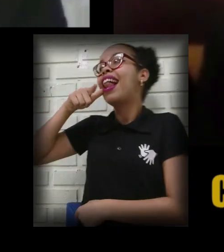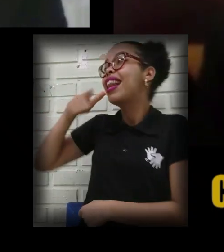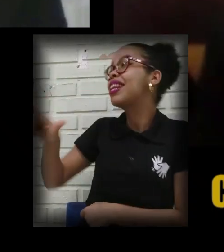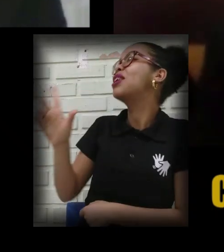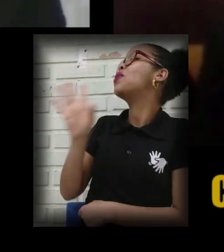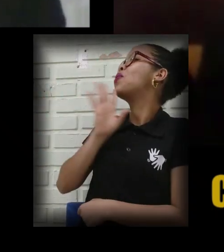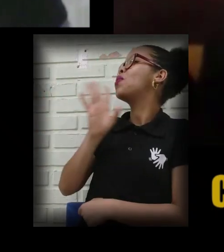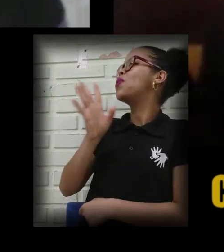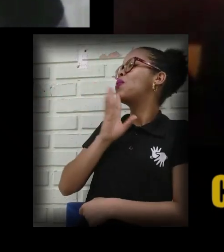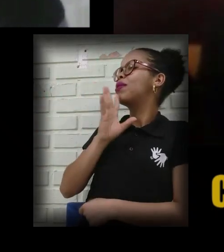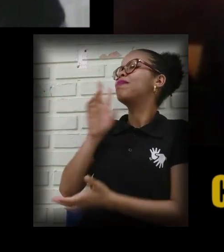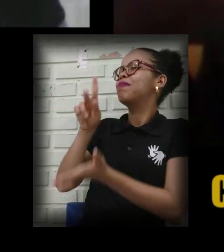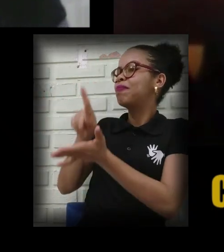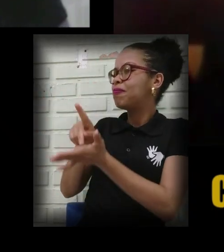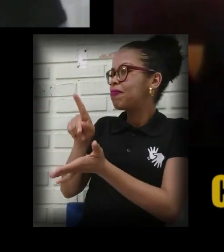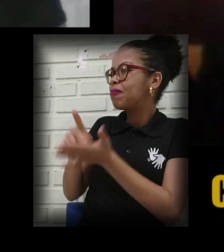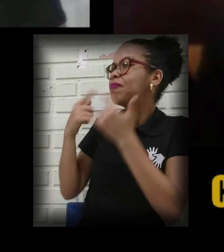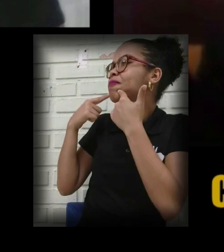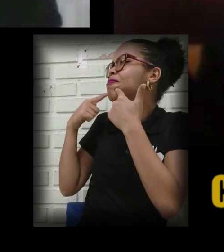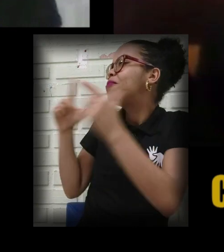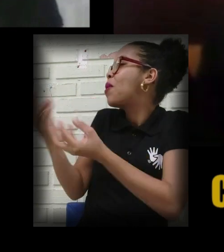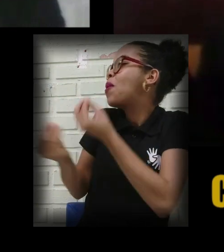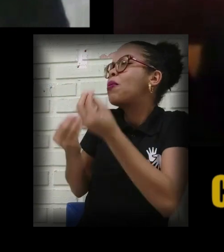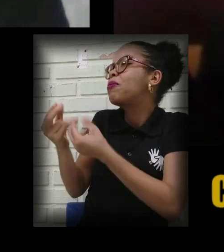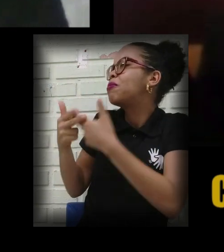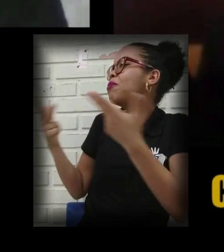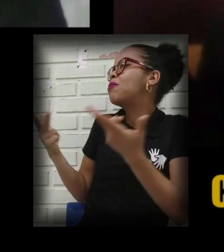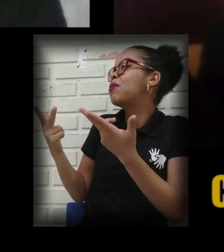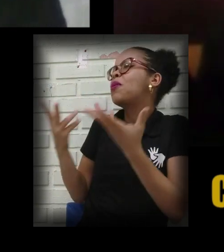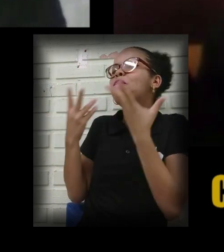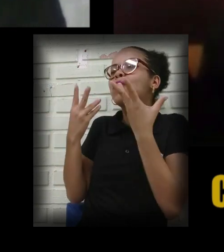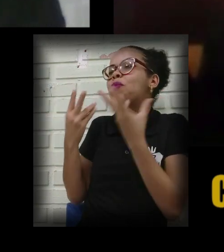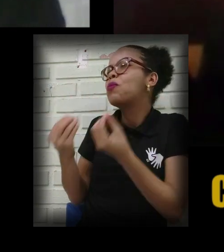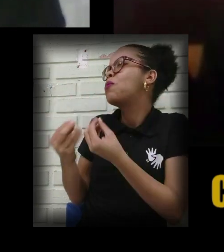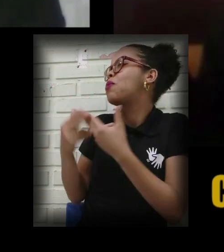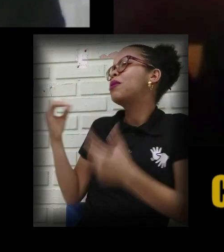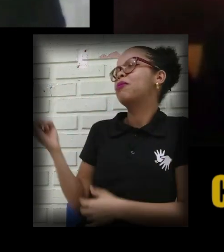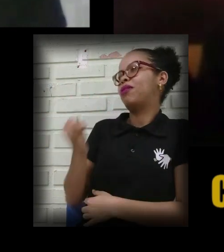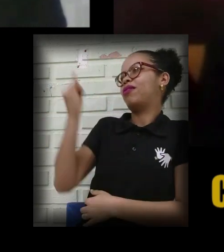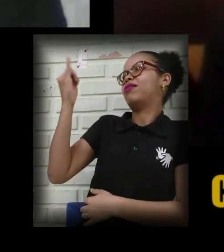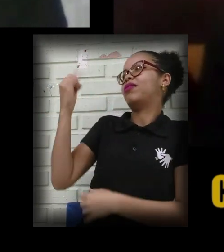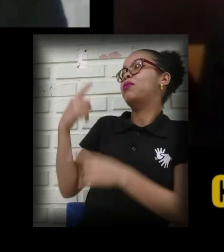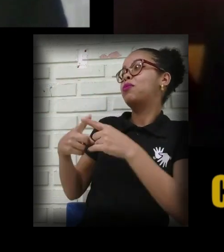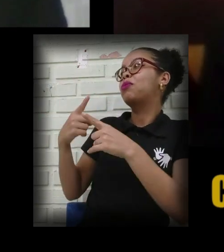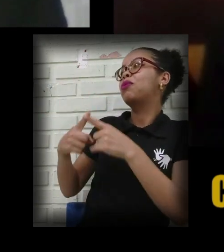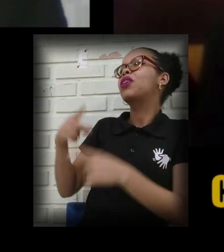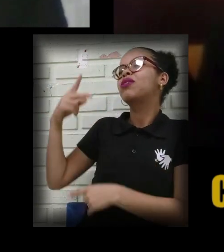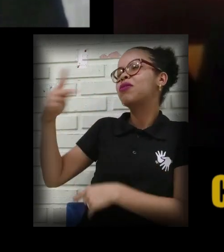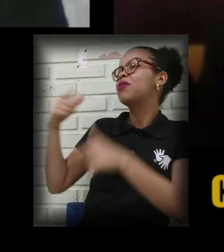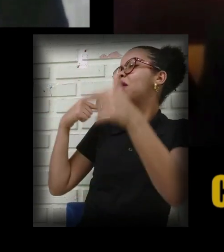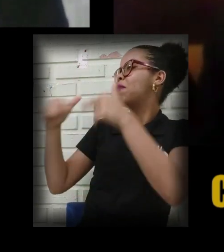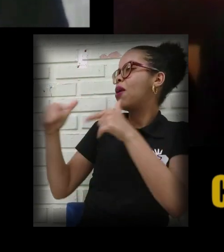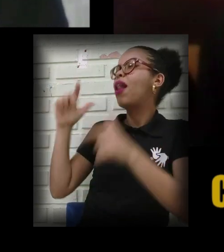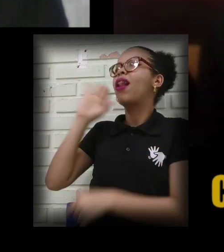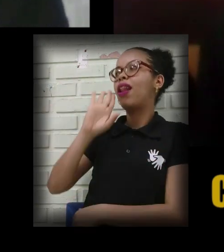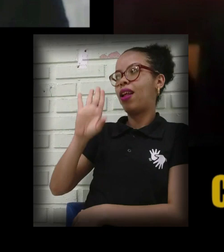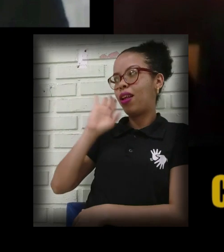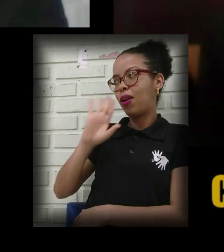língua de fato. E muito, muito mesmo, é importante o trabalho de vocês. Eu quero que você comece falando